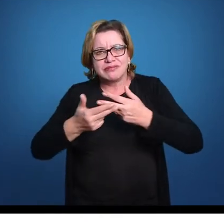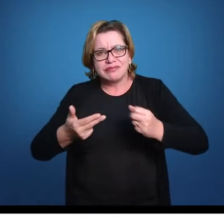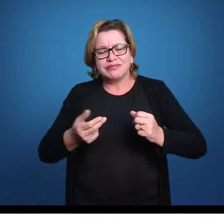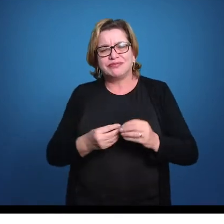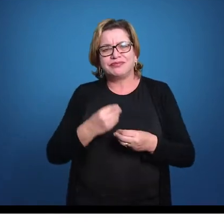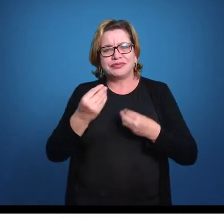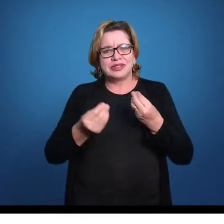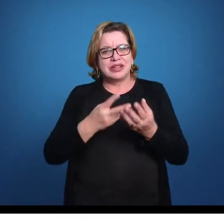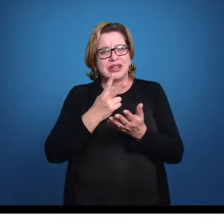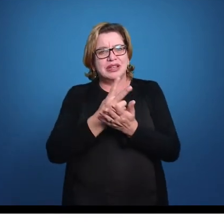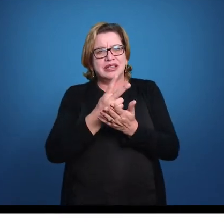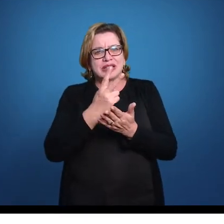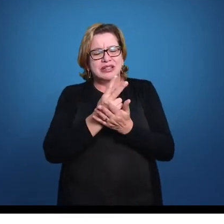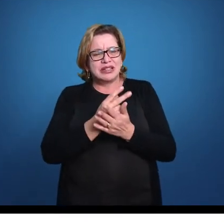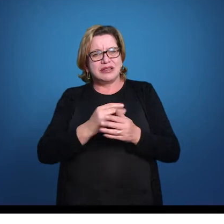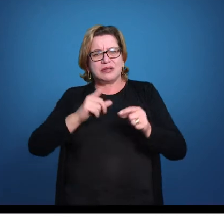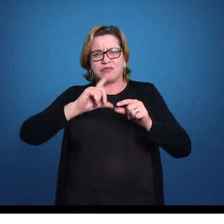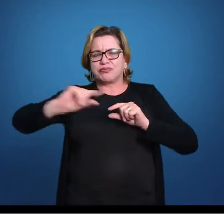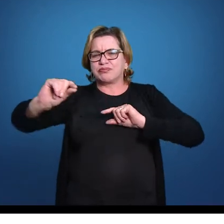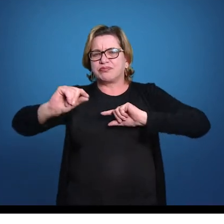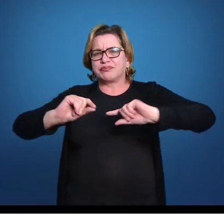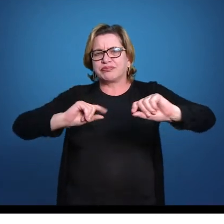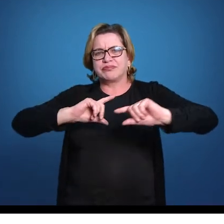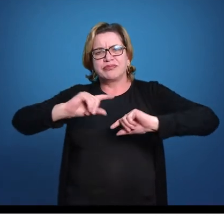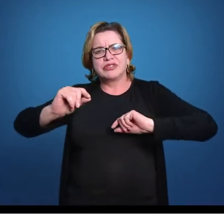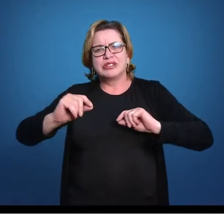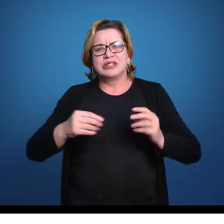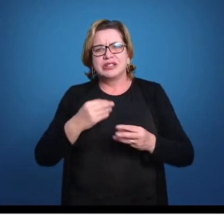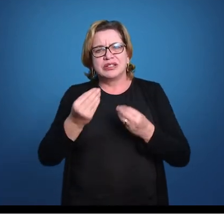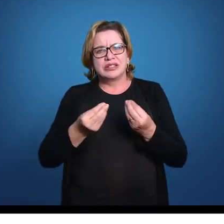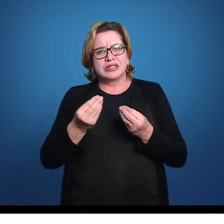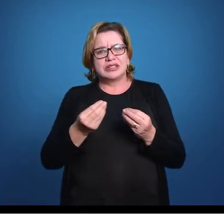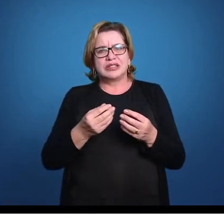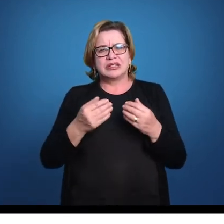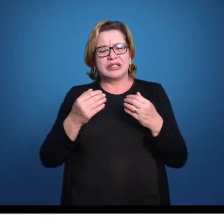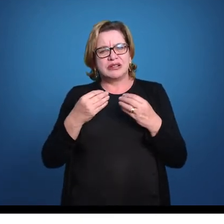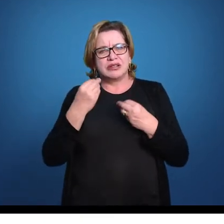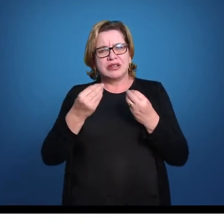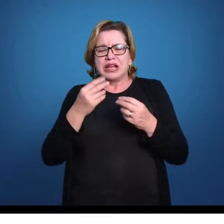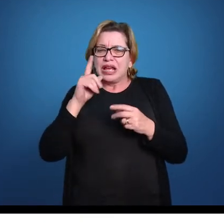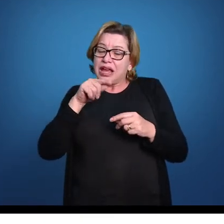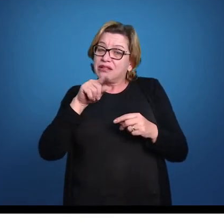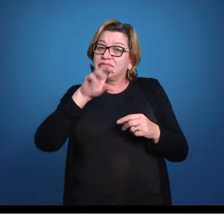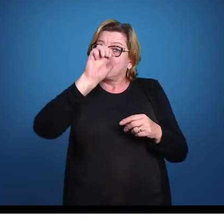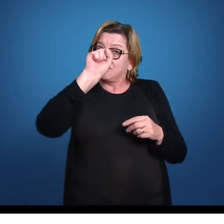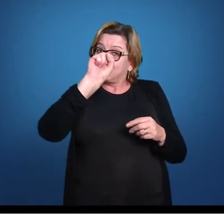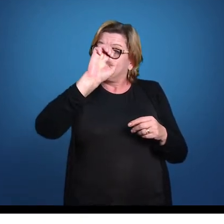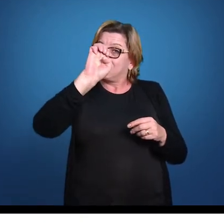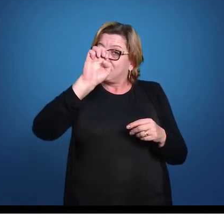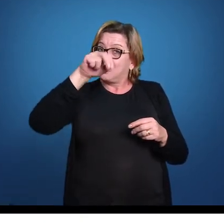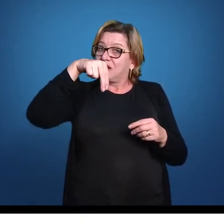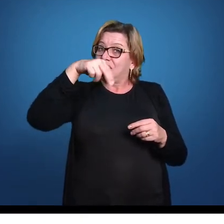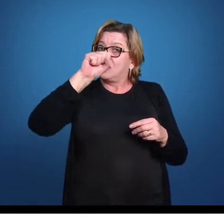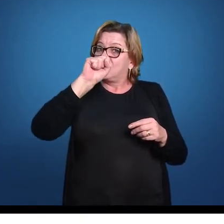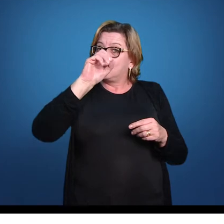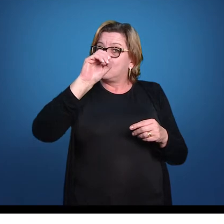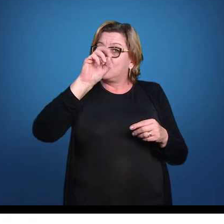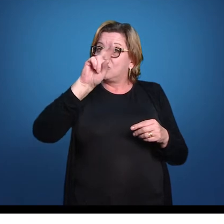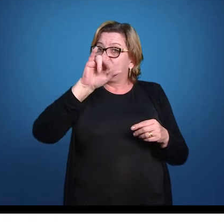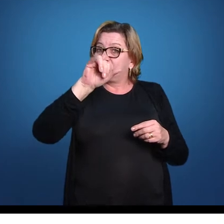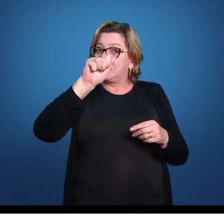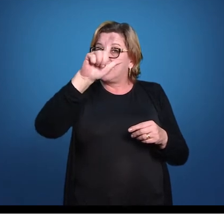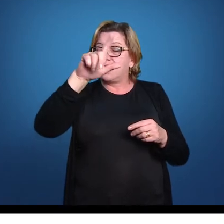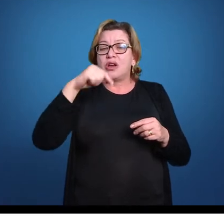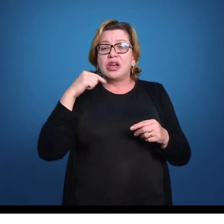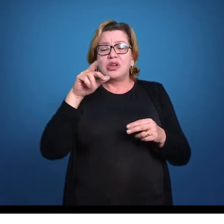predadores, nos presos fugindo dos predadores, tudo isso. detecção, né? É um órgão sensorial, como os nossos olhos, como o nosso nariz e tal,